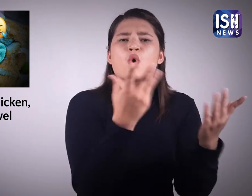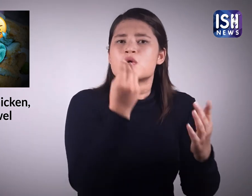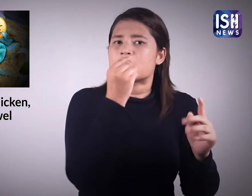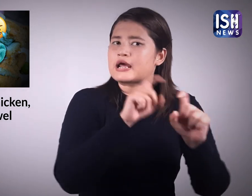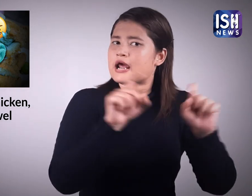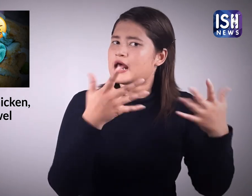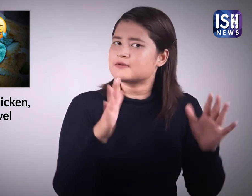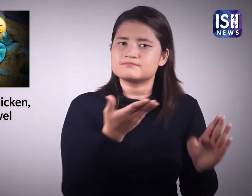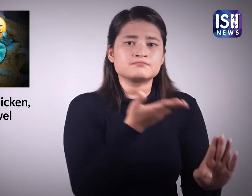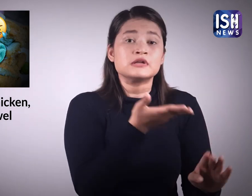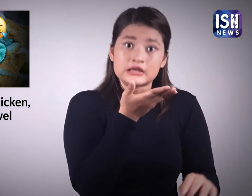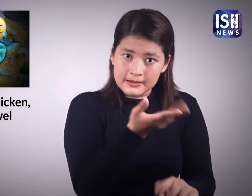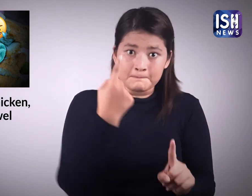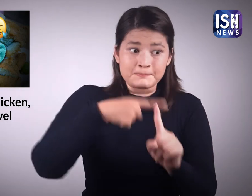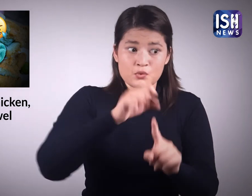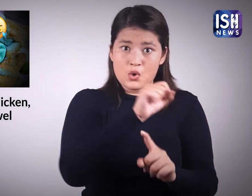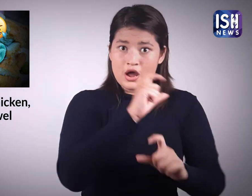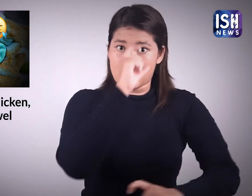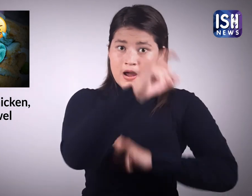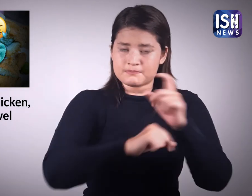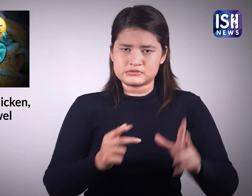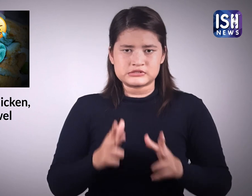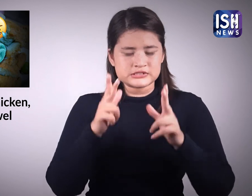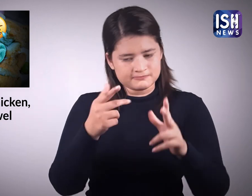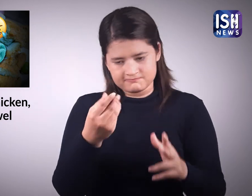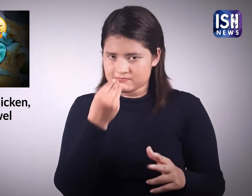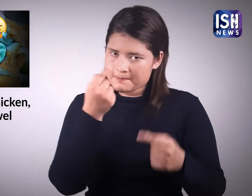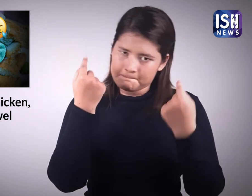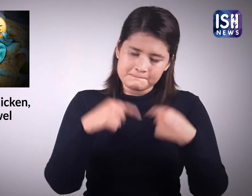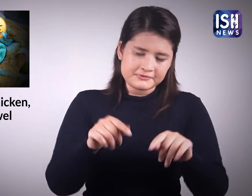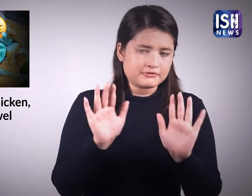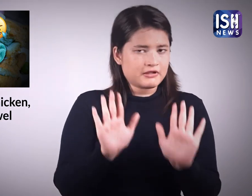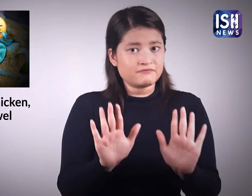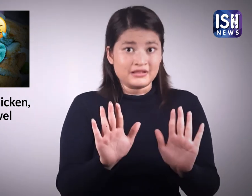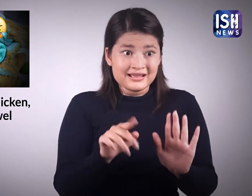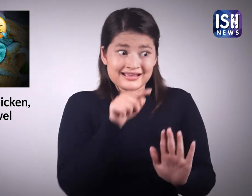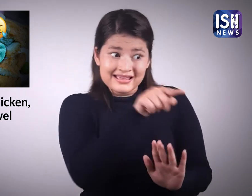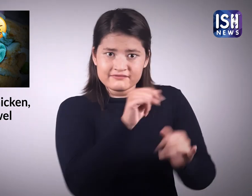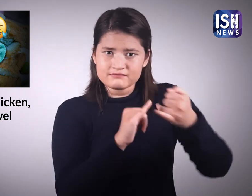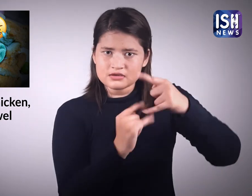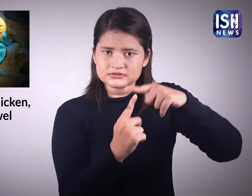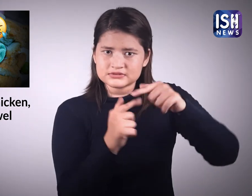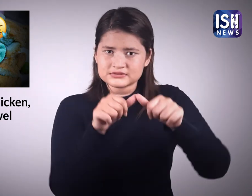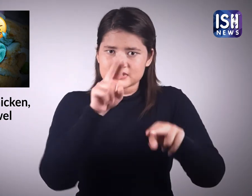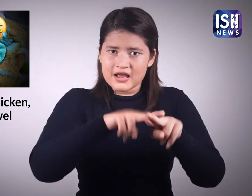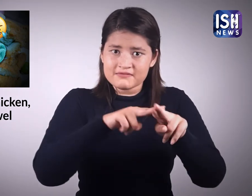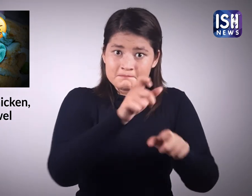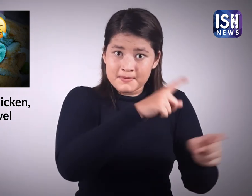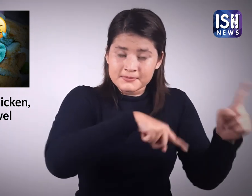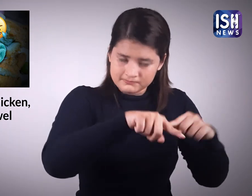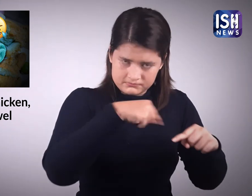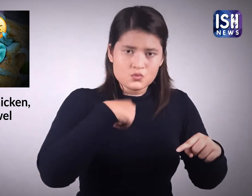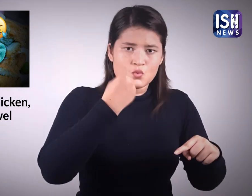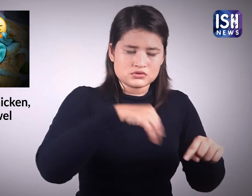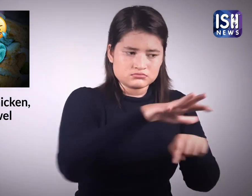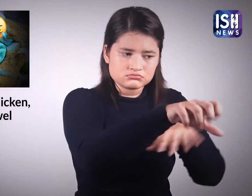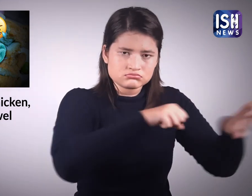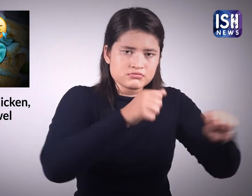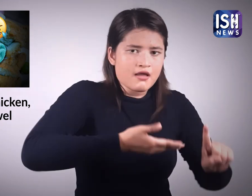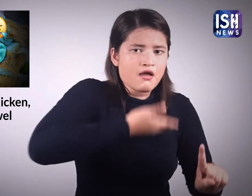क्योंकि घटना के बाद सुचता की चिंता थी। कमपनी ने कहा है कि गलती थी। और यह सूनिश्चित करने के लिए कि ऐसी घटना दुबारा ना